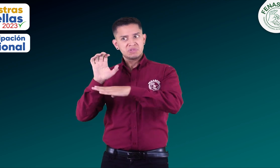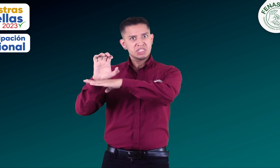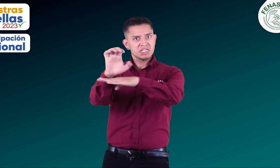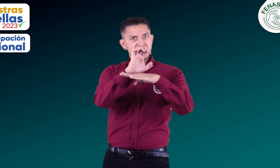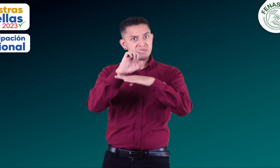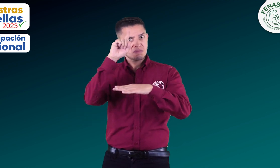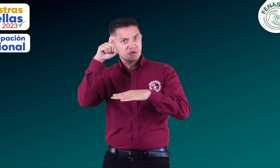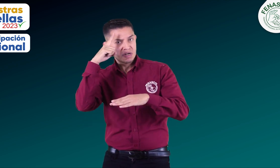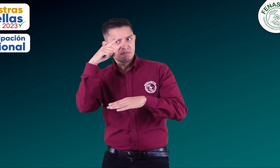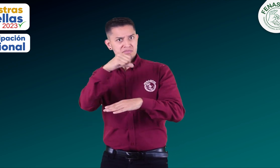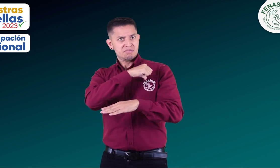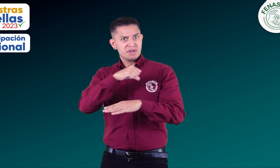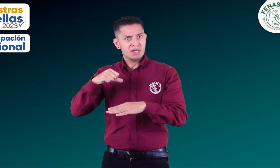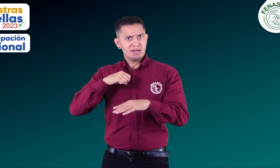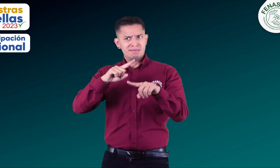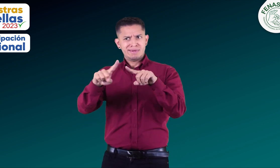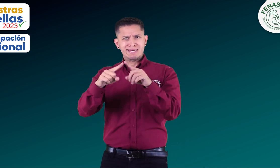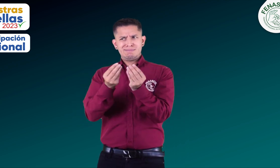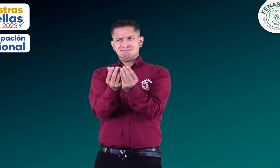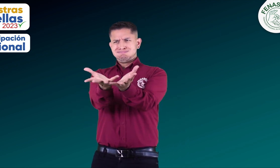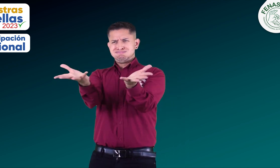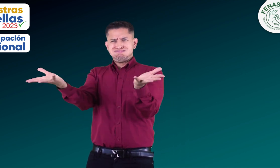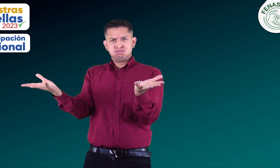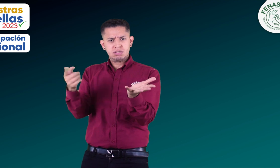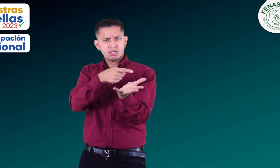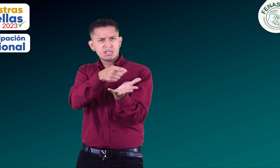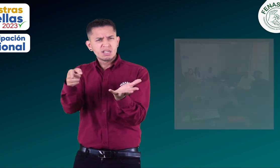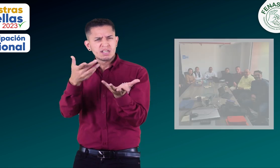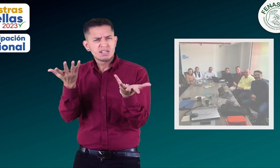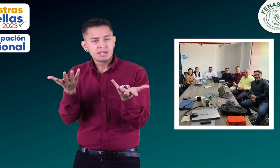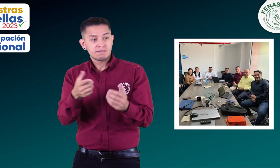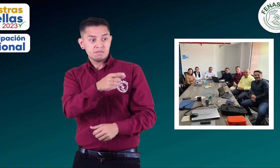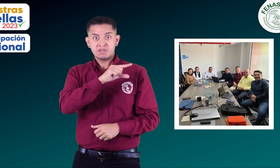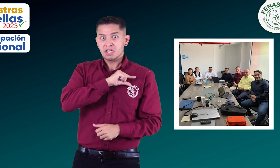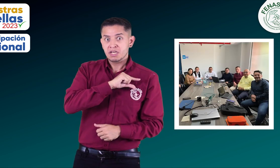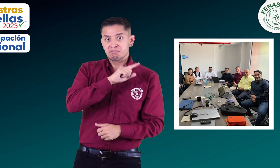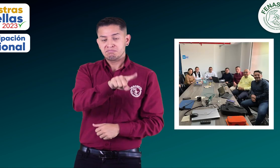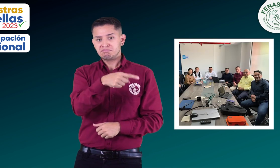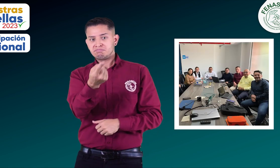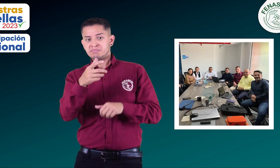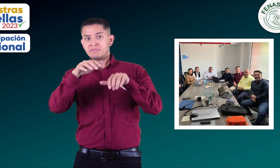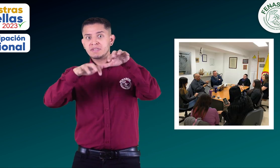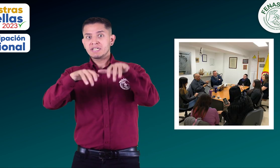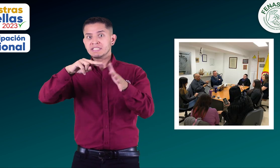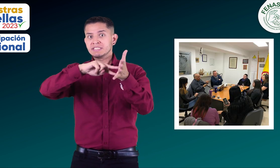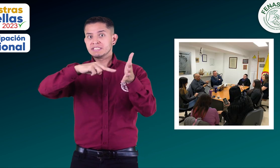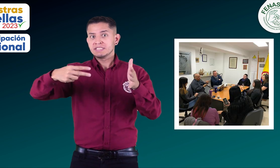Durante el año 2023 se realizaron diferentes acciones con varios actores de entidades públicas y privadas